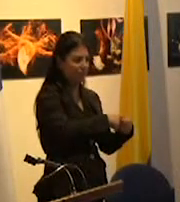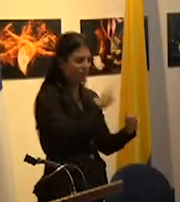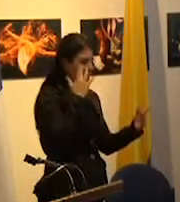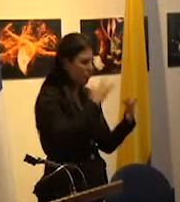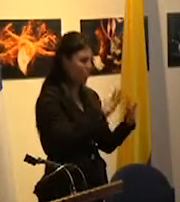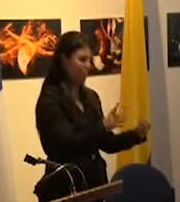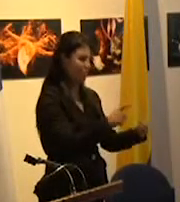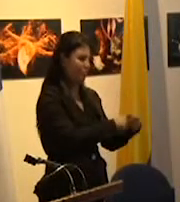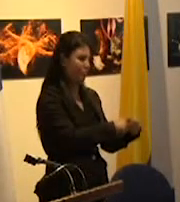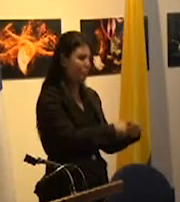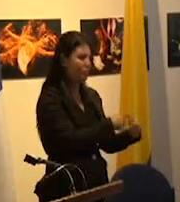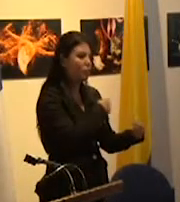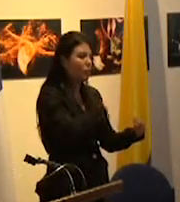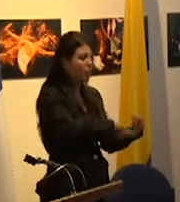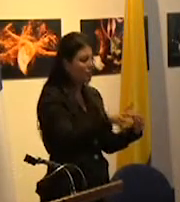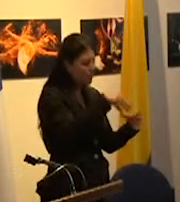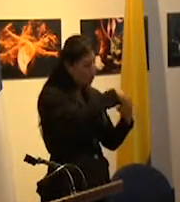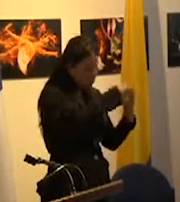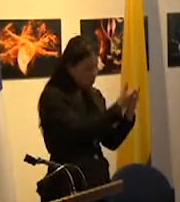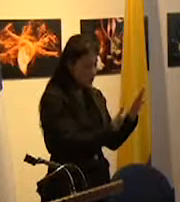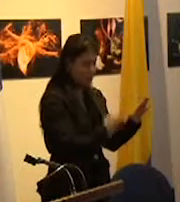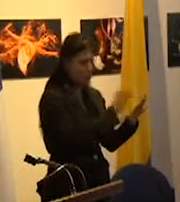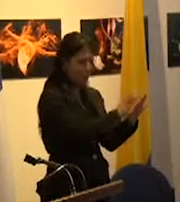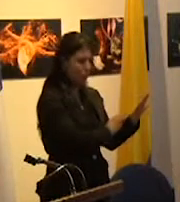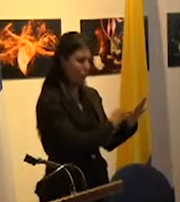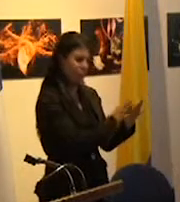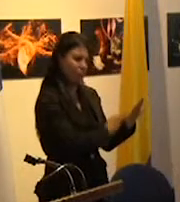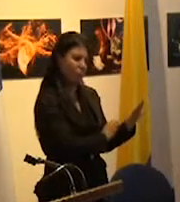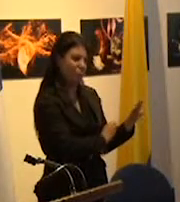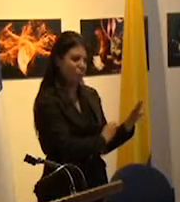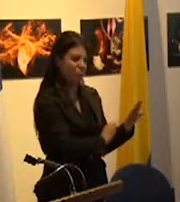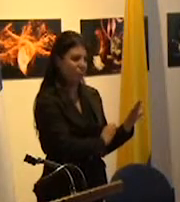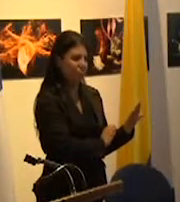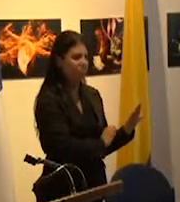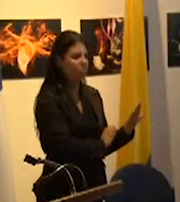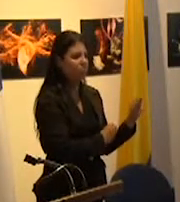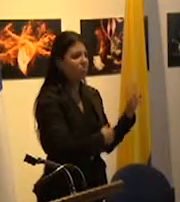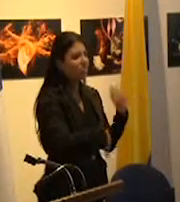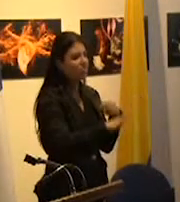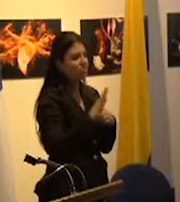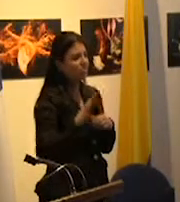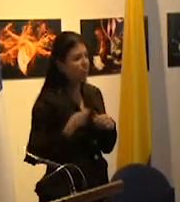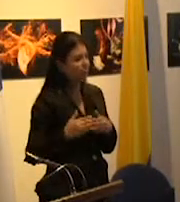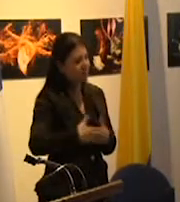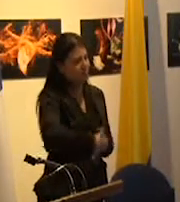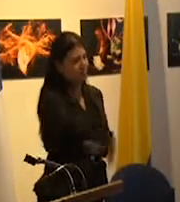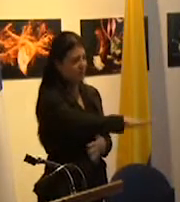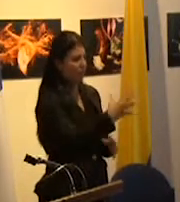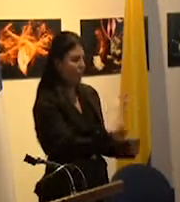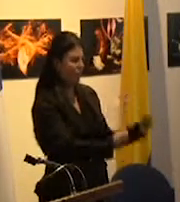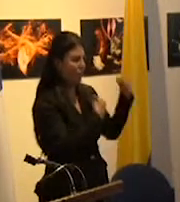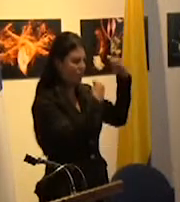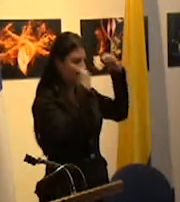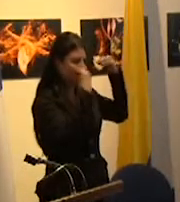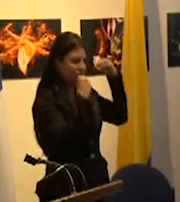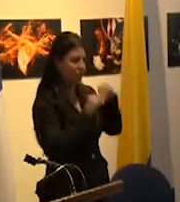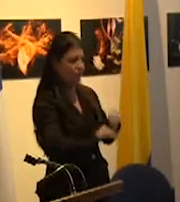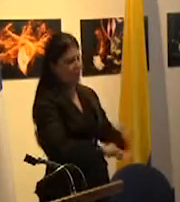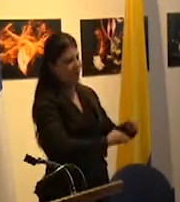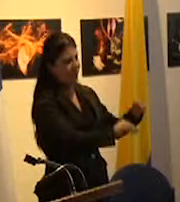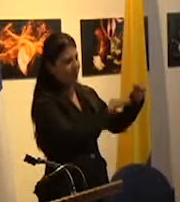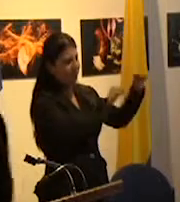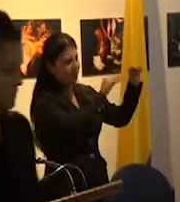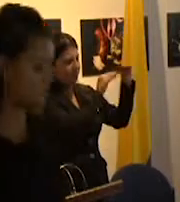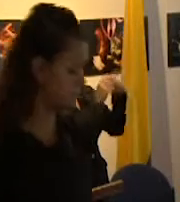no se trata de contenidos curriculares suponen una larga trayectoria formativa que haya hecho